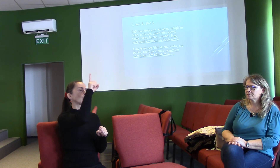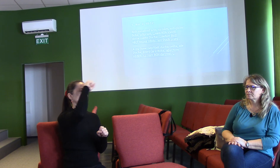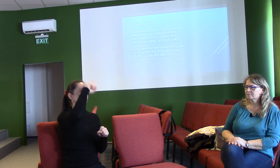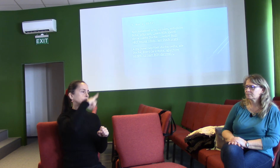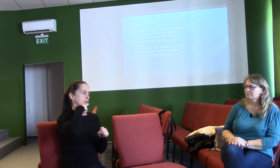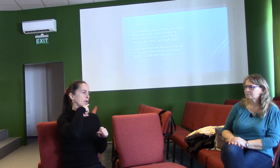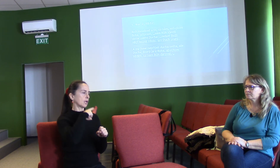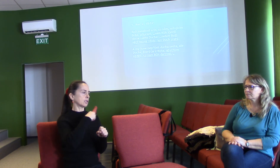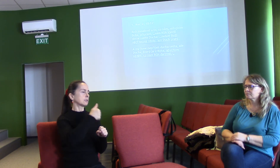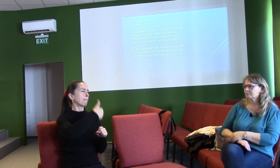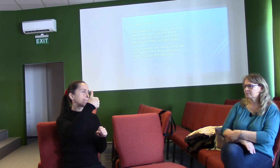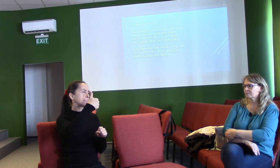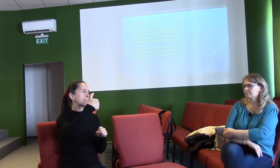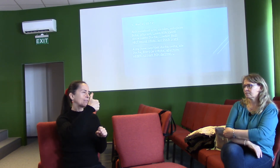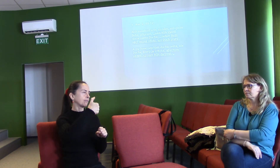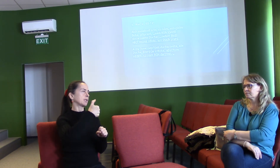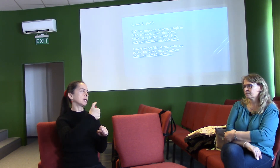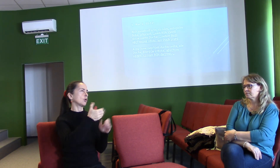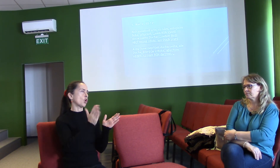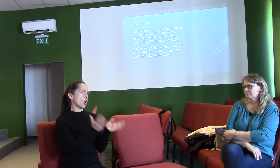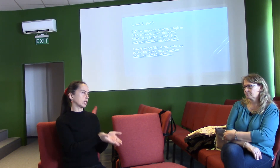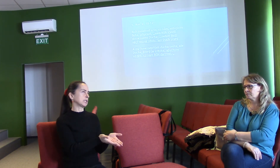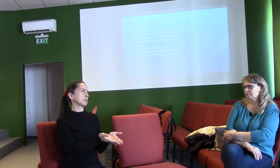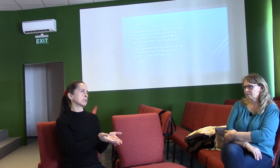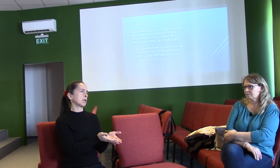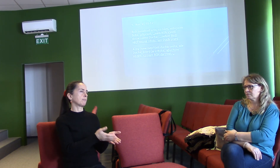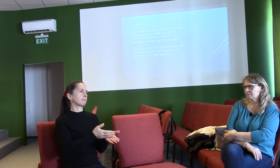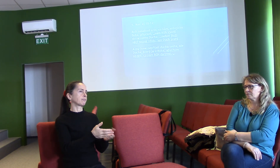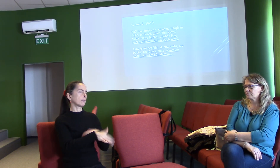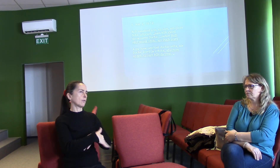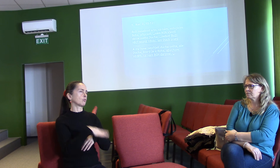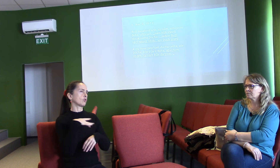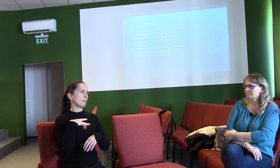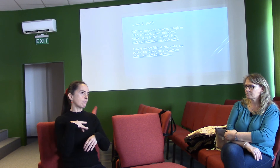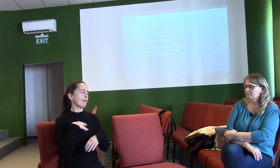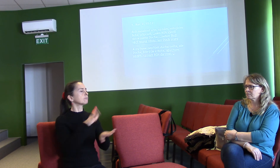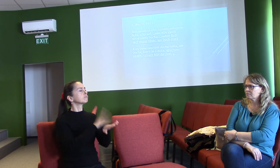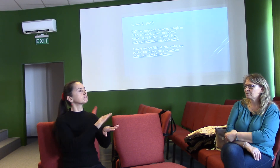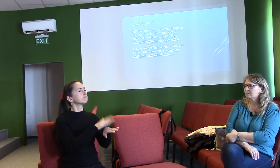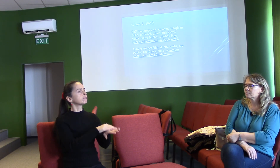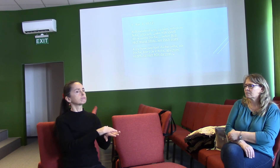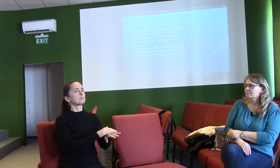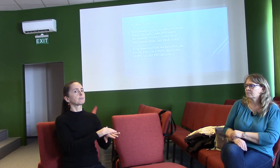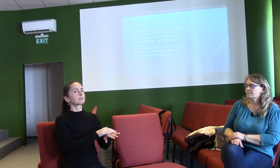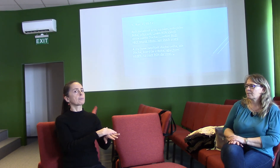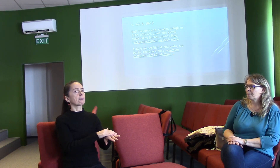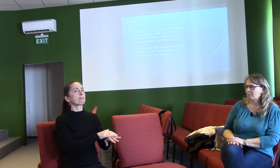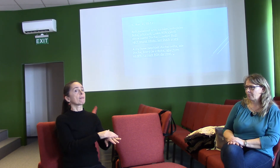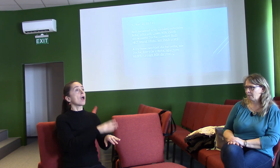první korinským a poštol Pavel nás ujišťuje o tom, že Boží moudrost a to, co nám